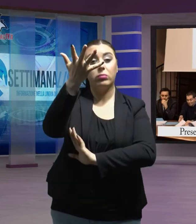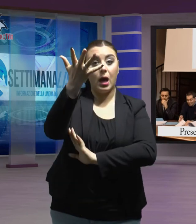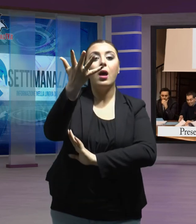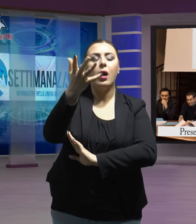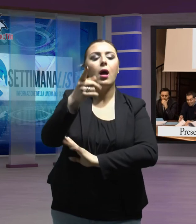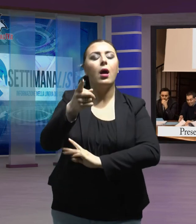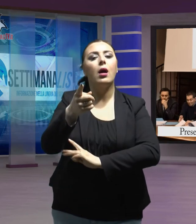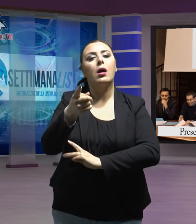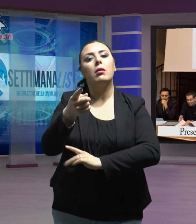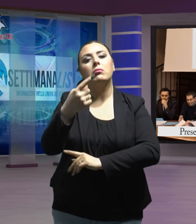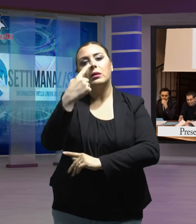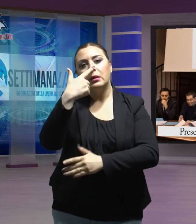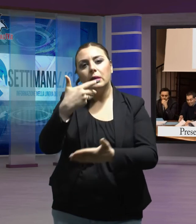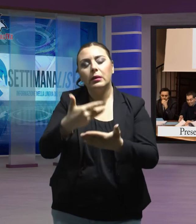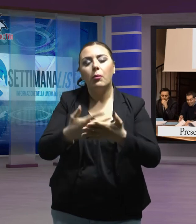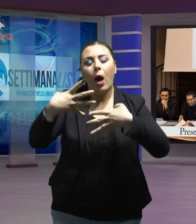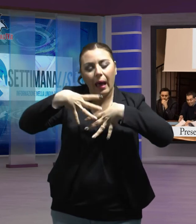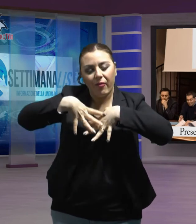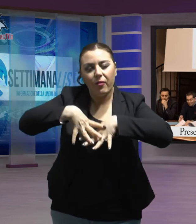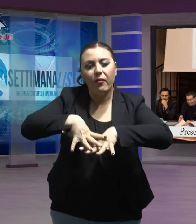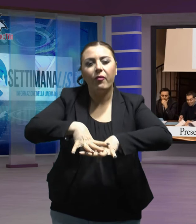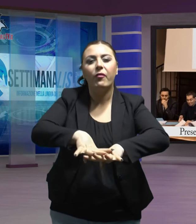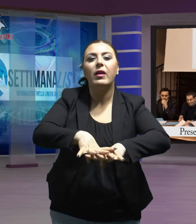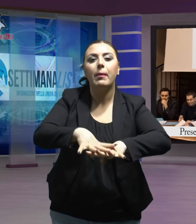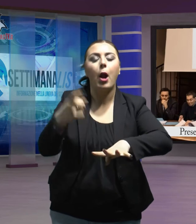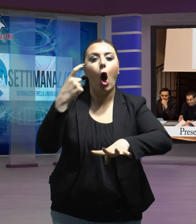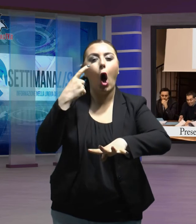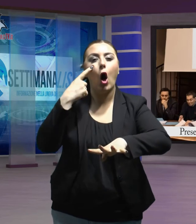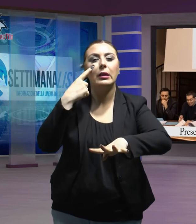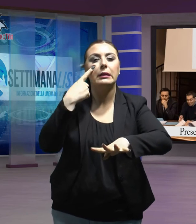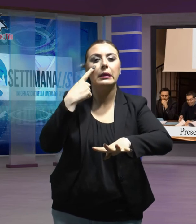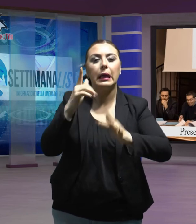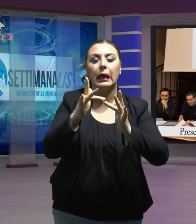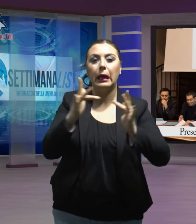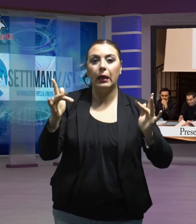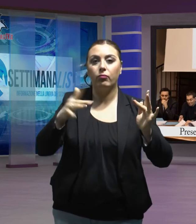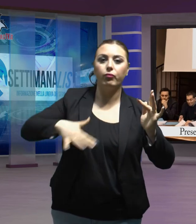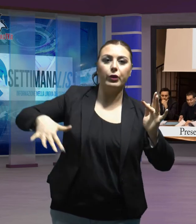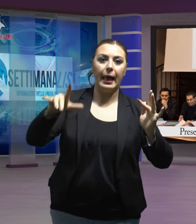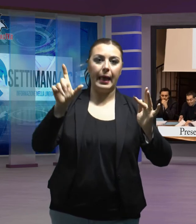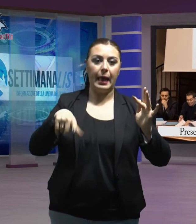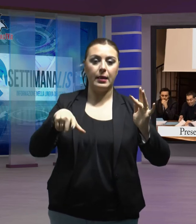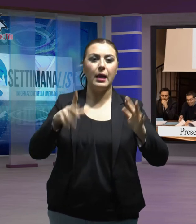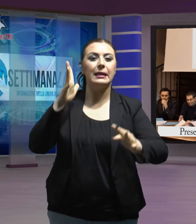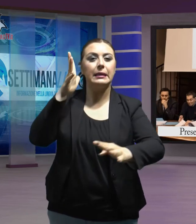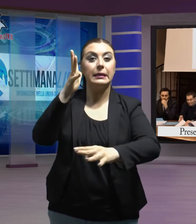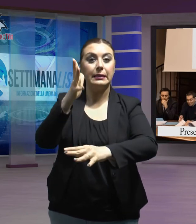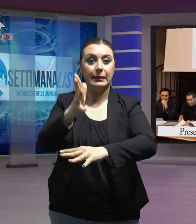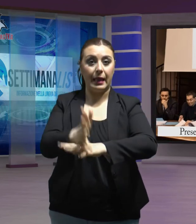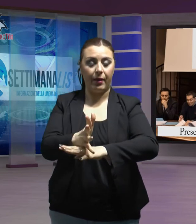impianto in fibra ottica a Catanzaro. Gli interventi a cura dell'azienda